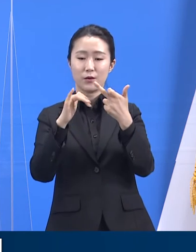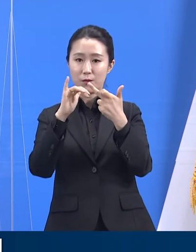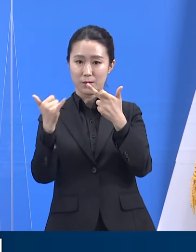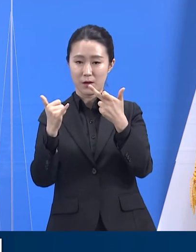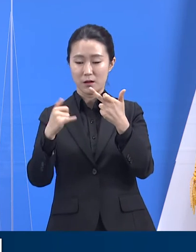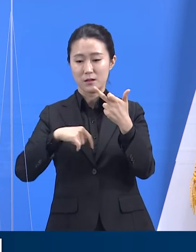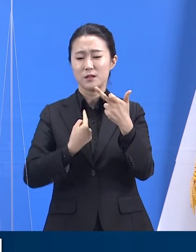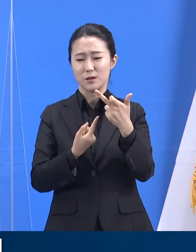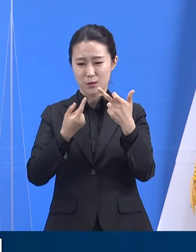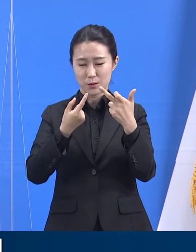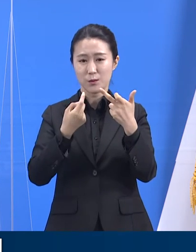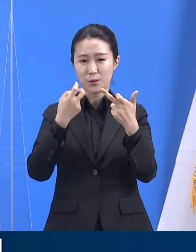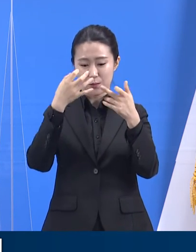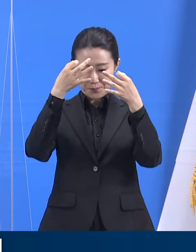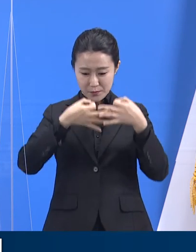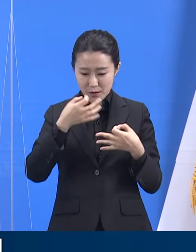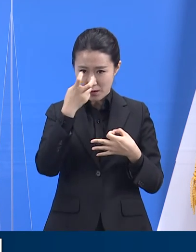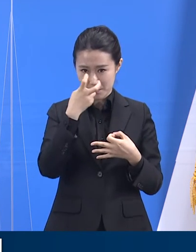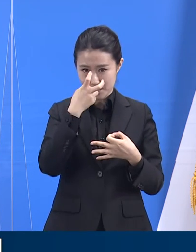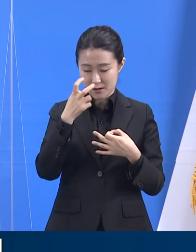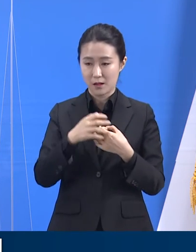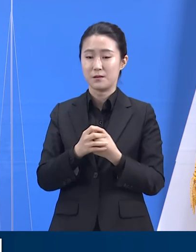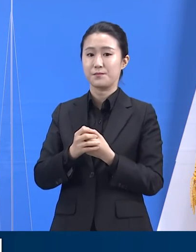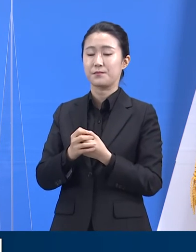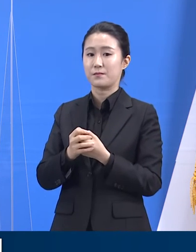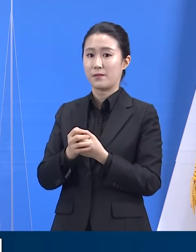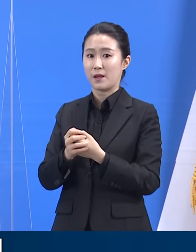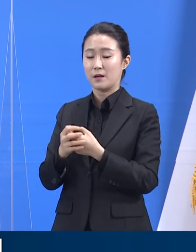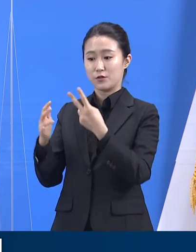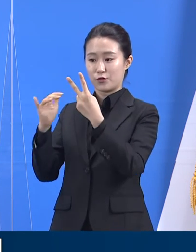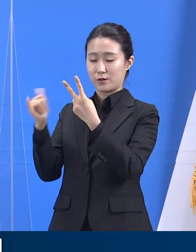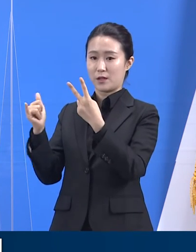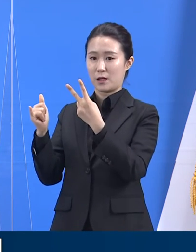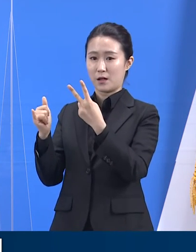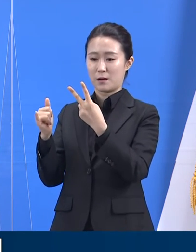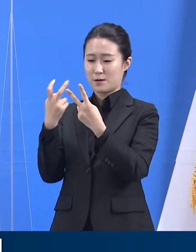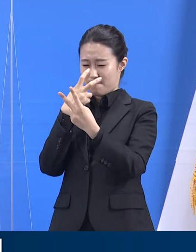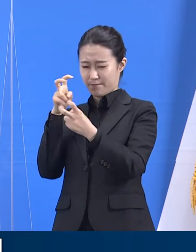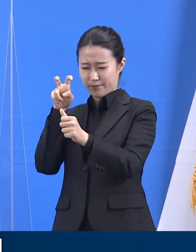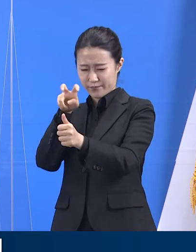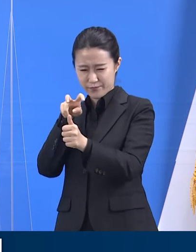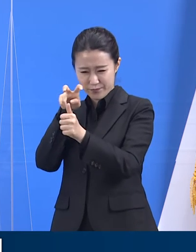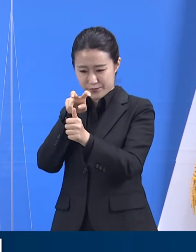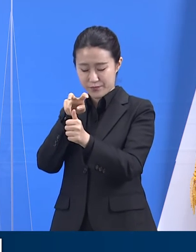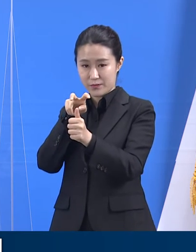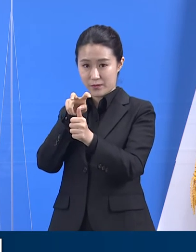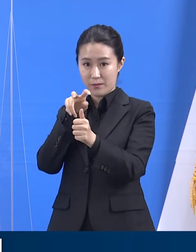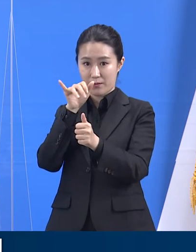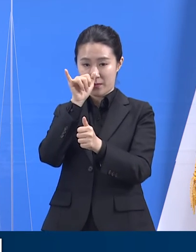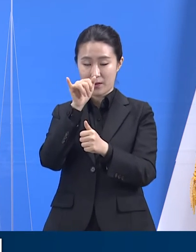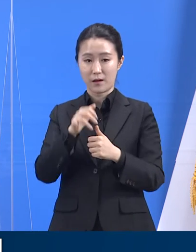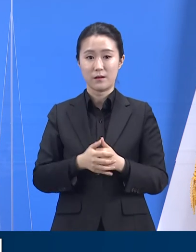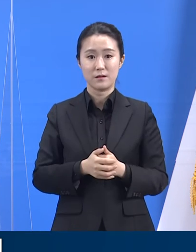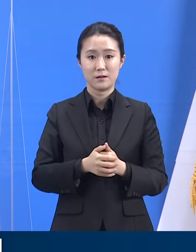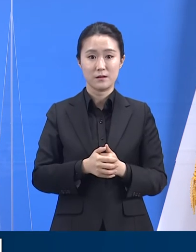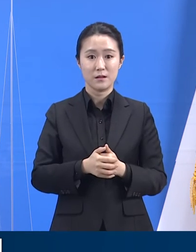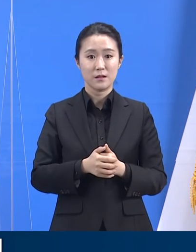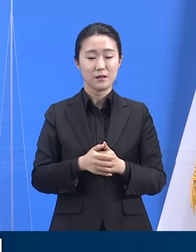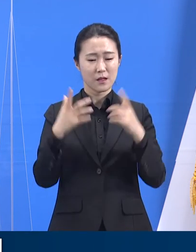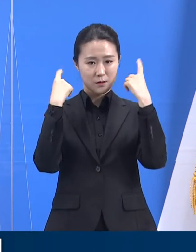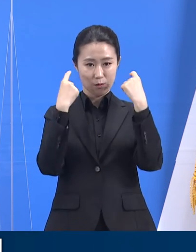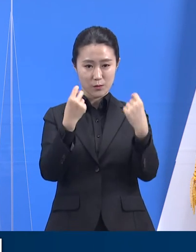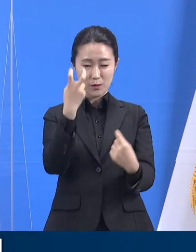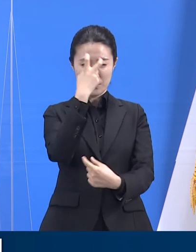수동감시 조치했습니다. 자가격리 해제 전까지 추가 확진자 발생 여부를 모니터링할 계획이며,